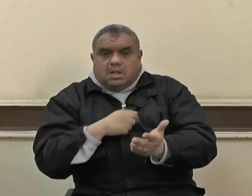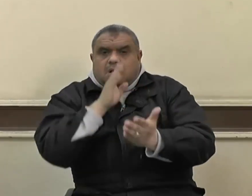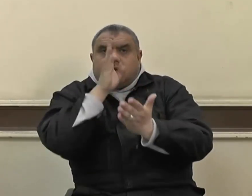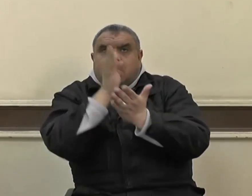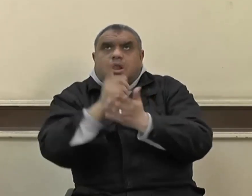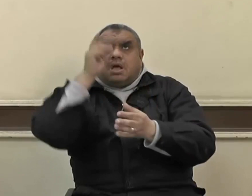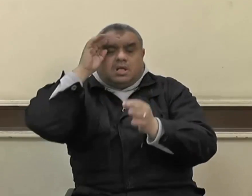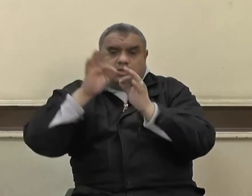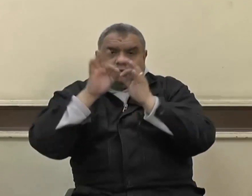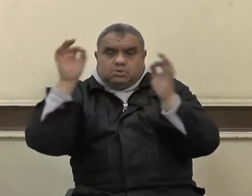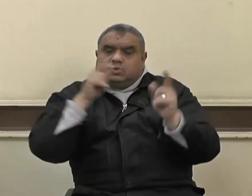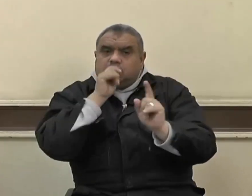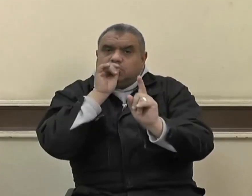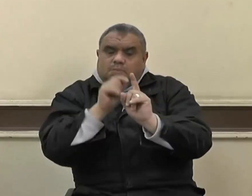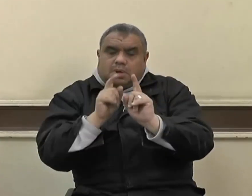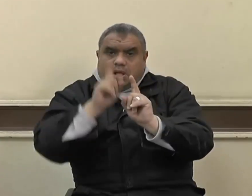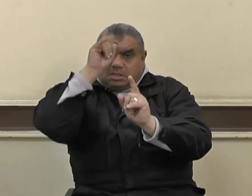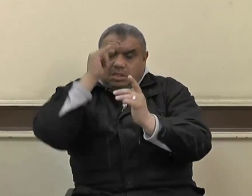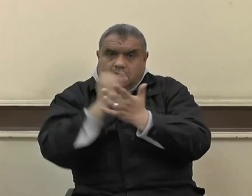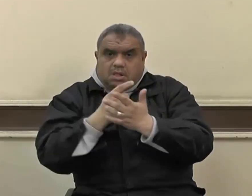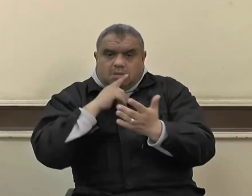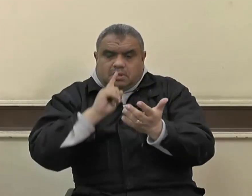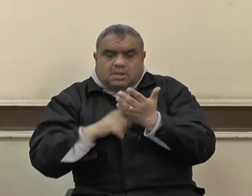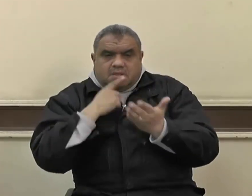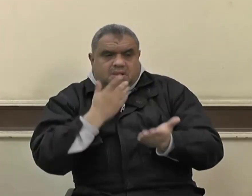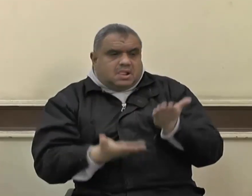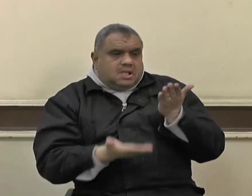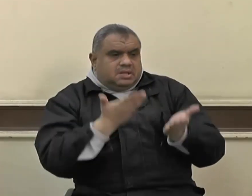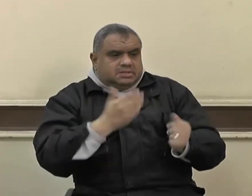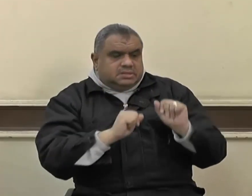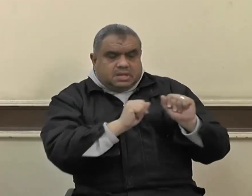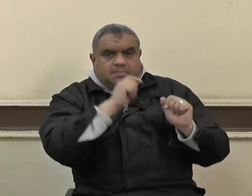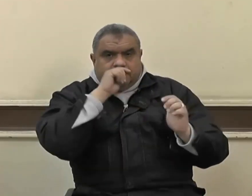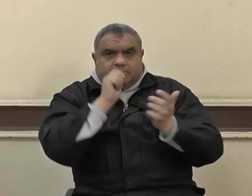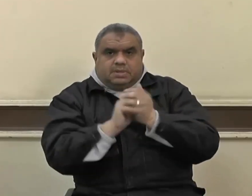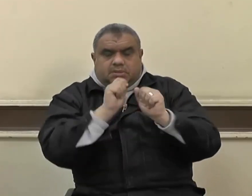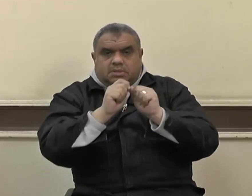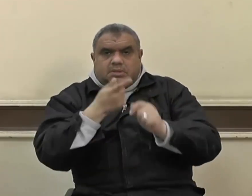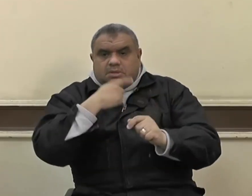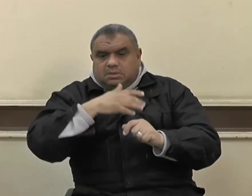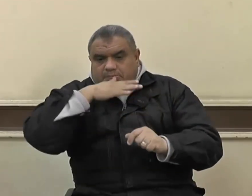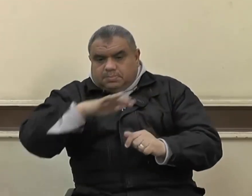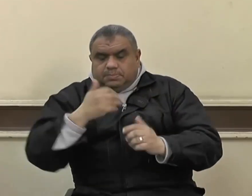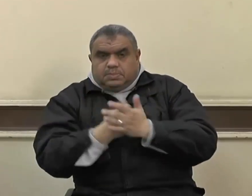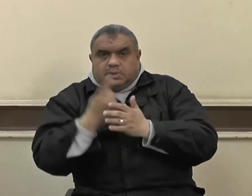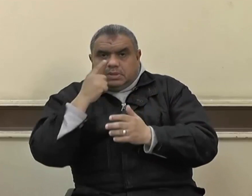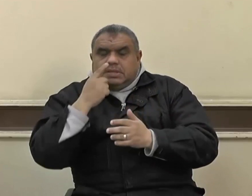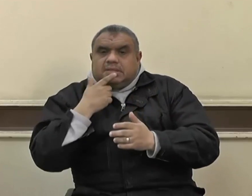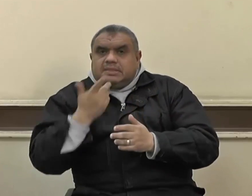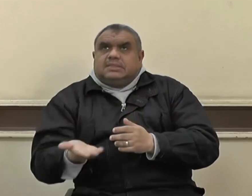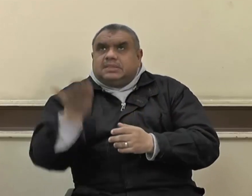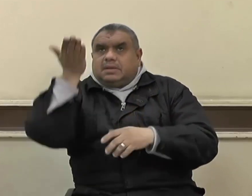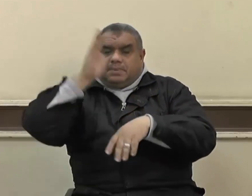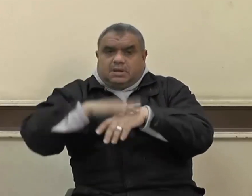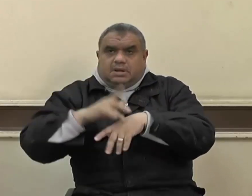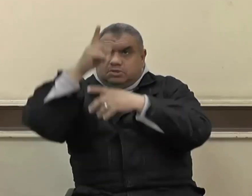فداء لوطنه وعرضه ومنها أن لا نشعرهم بمرارة فقد